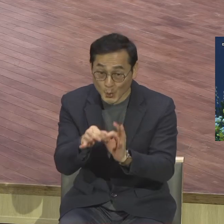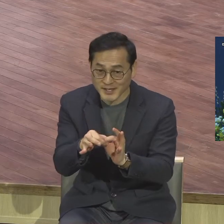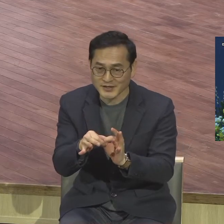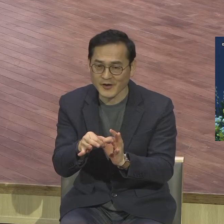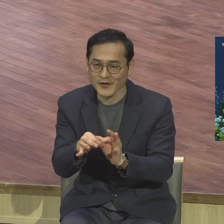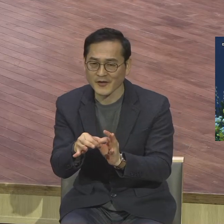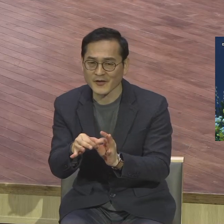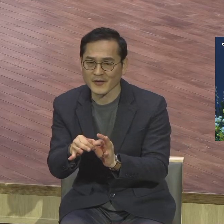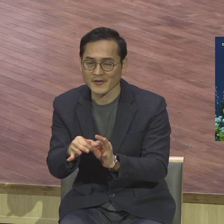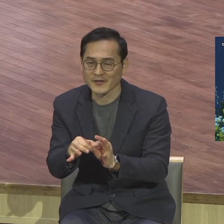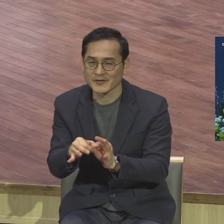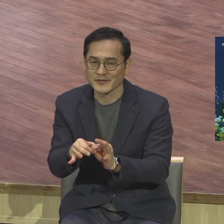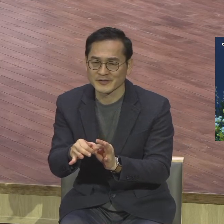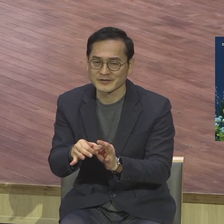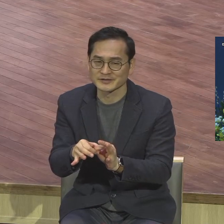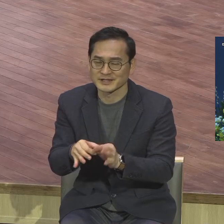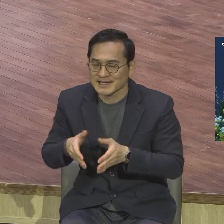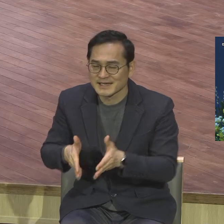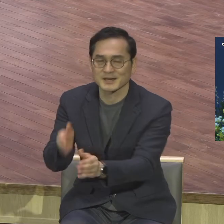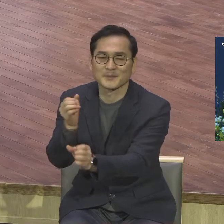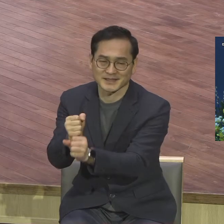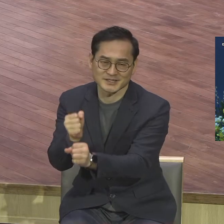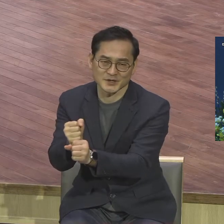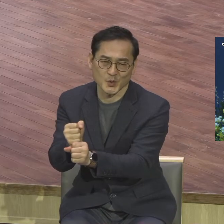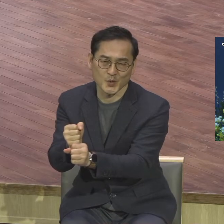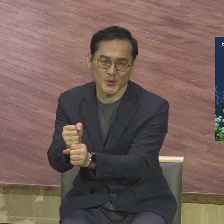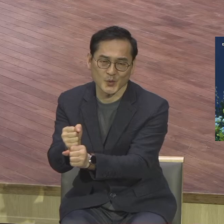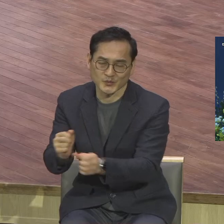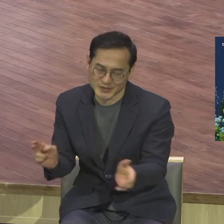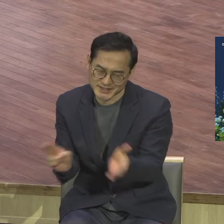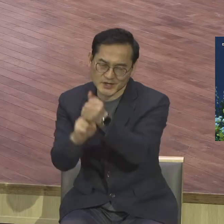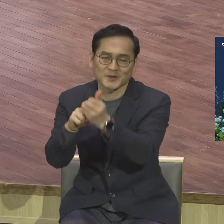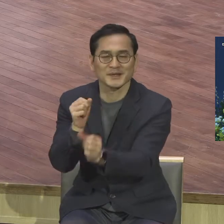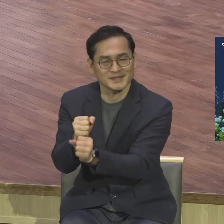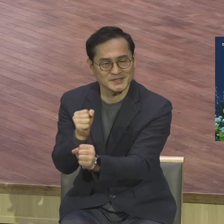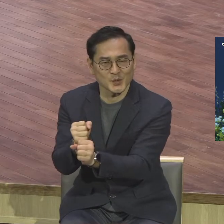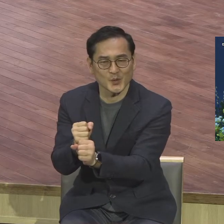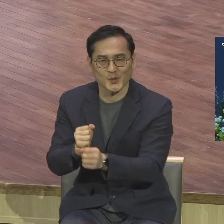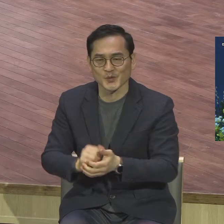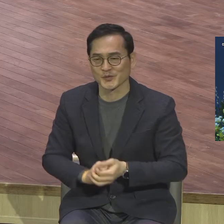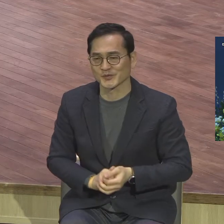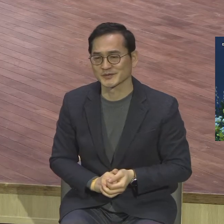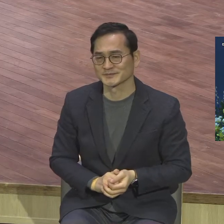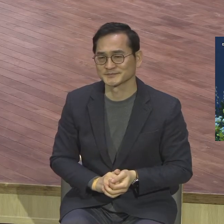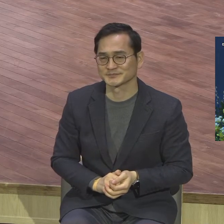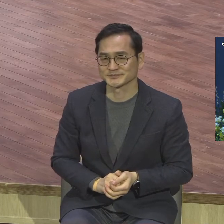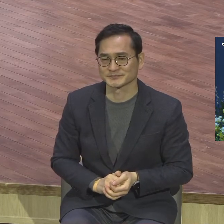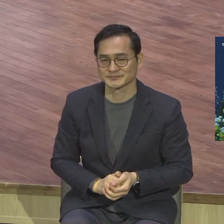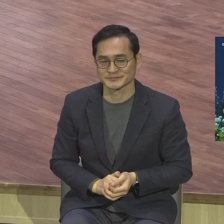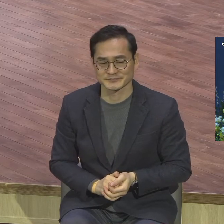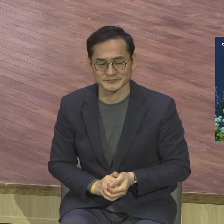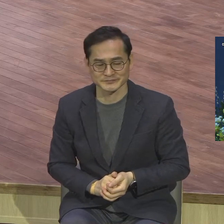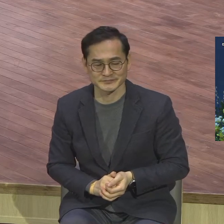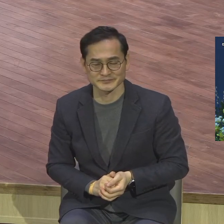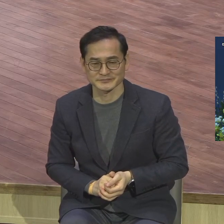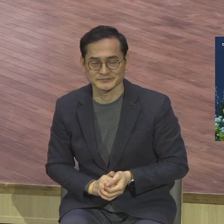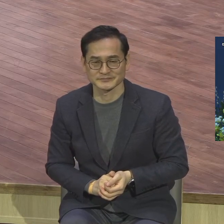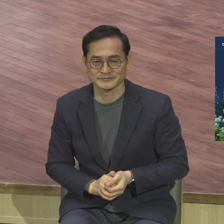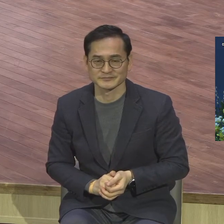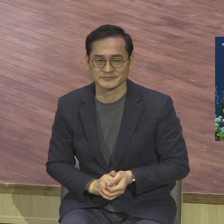언제나 우리의 기도를 들으시고 큰 기절을 일으킨 미라클 워크 참으로 상상도 하지 못한 이 기도의